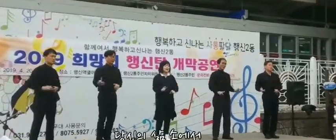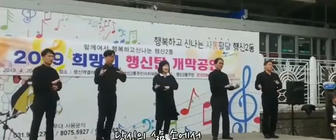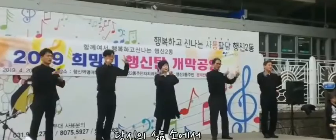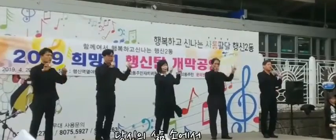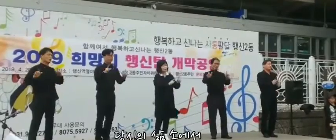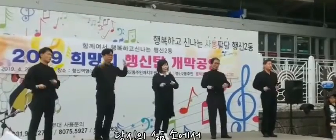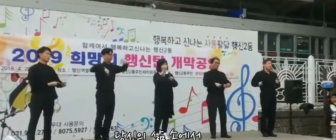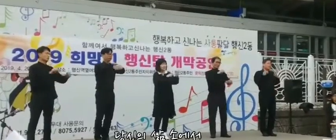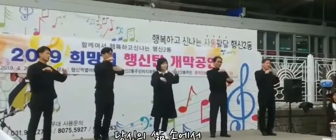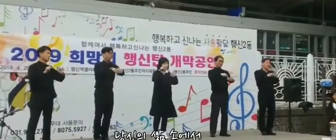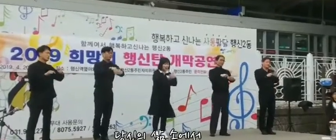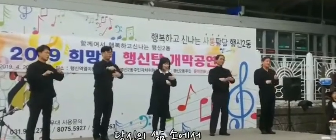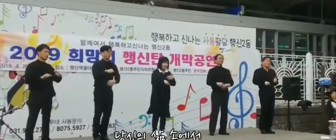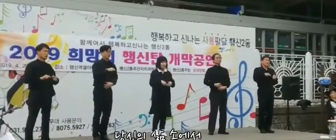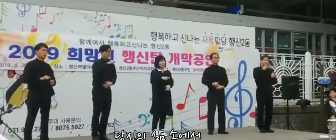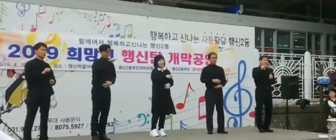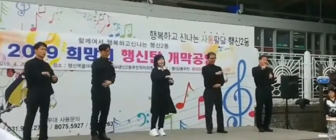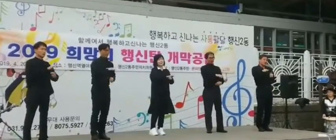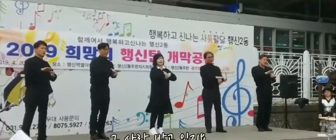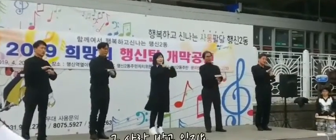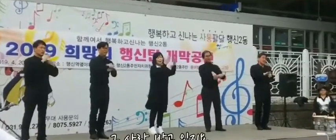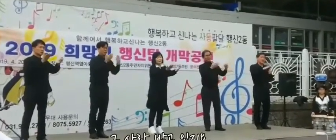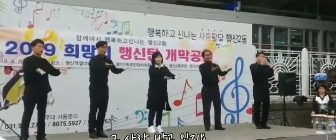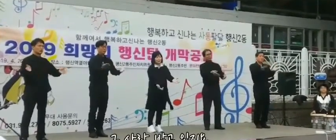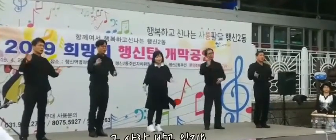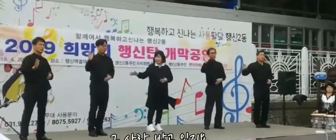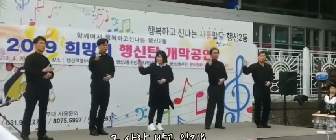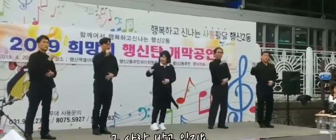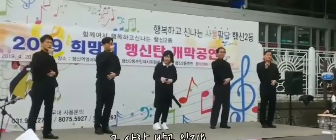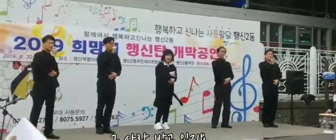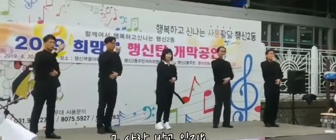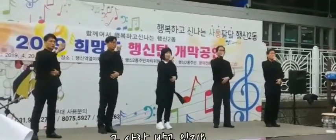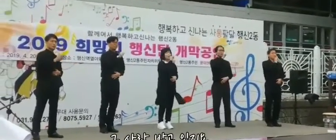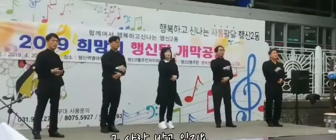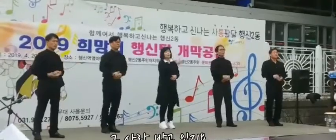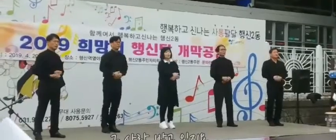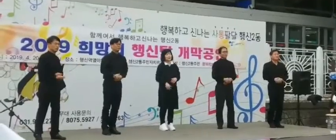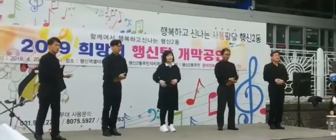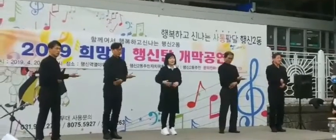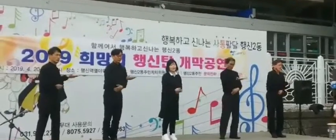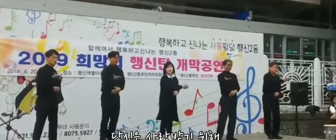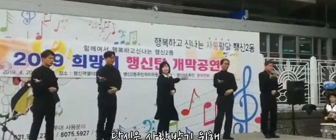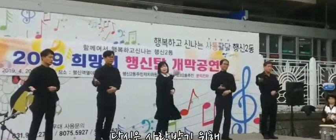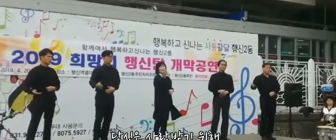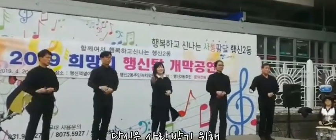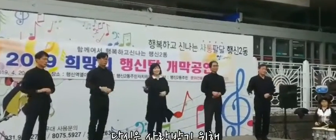삶 속에서 그 사람 받고 있지요 당신은